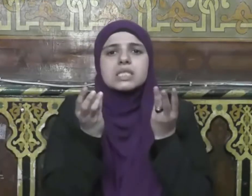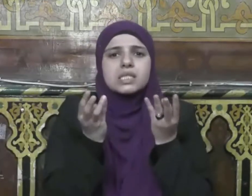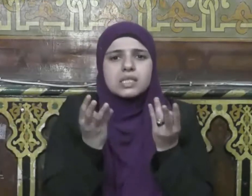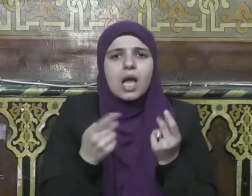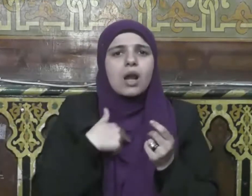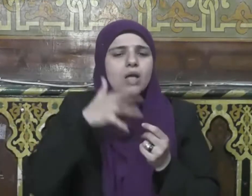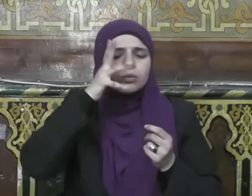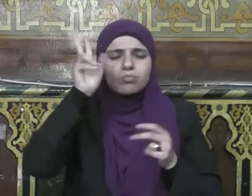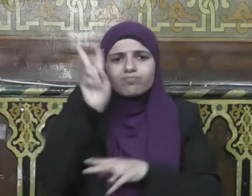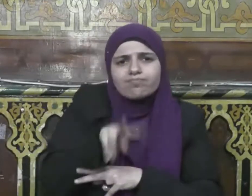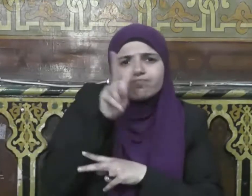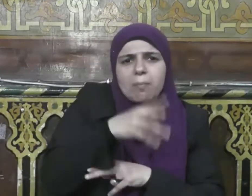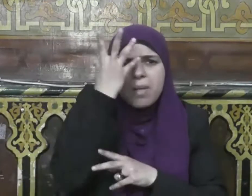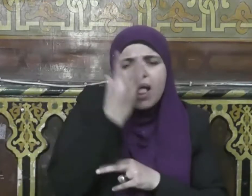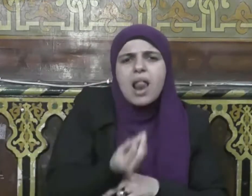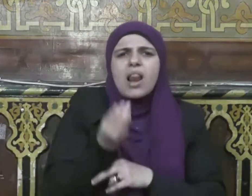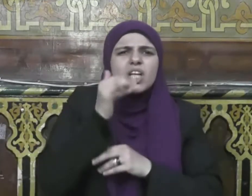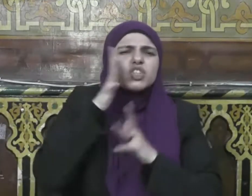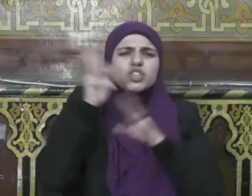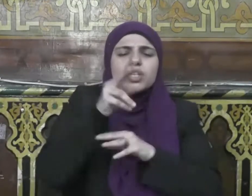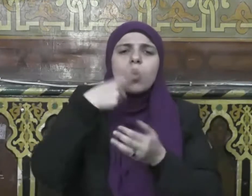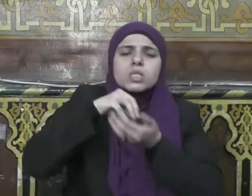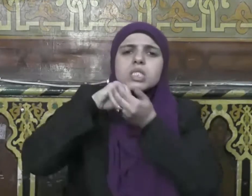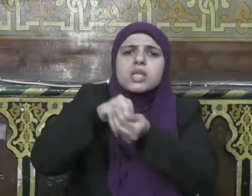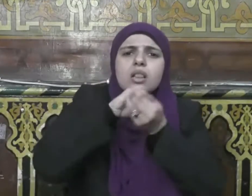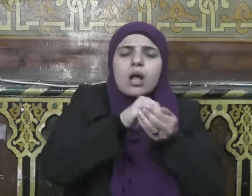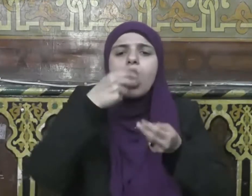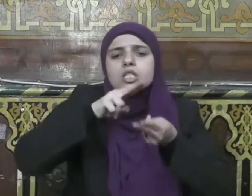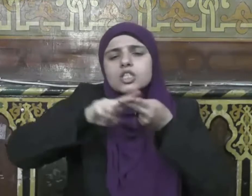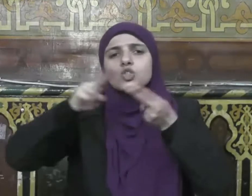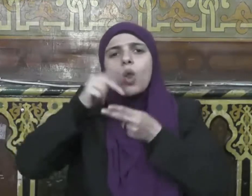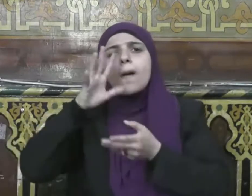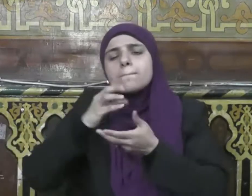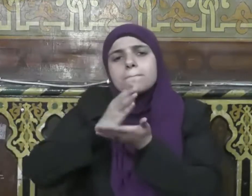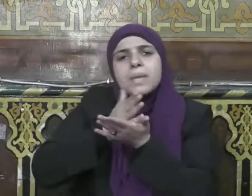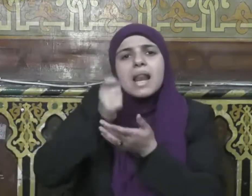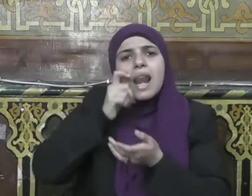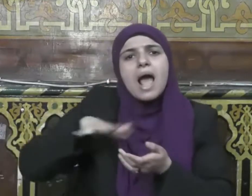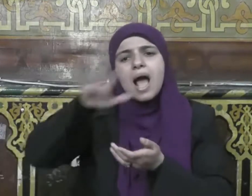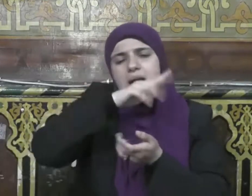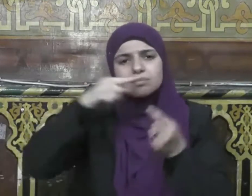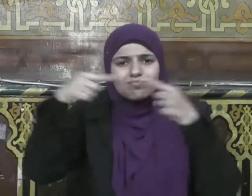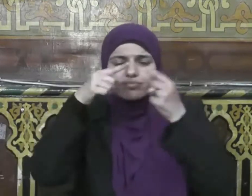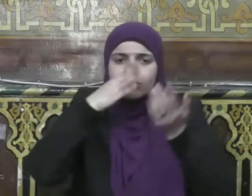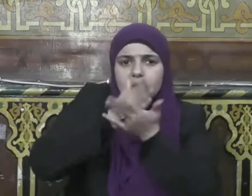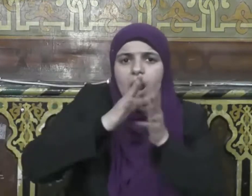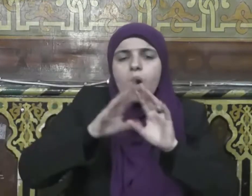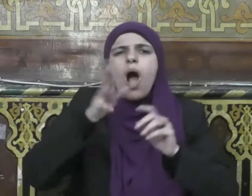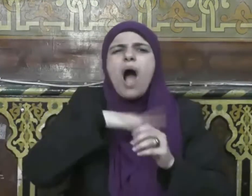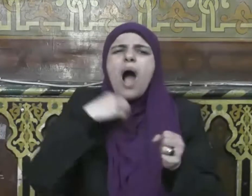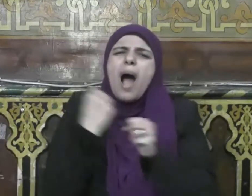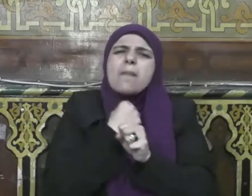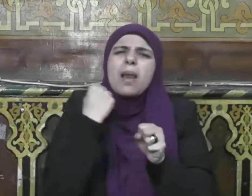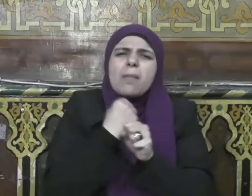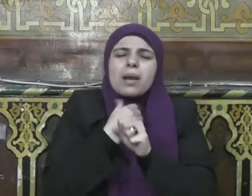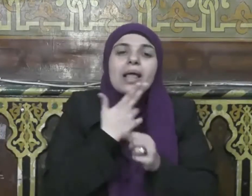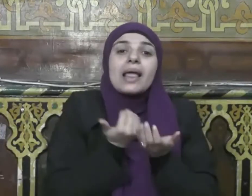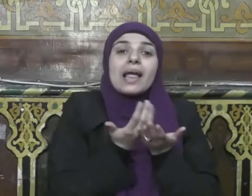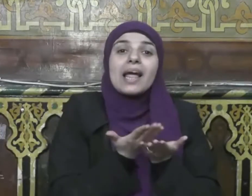وبذل كل خير فيه مصلحة البلاد والعباد وذلك من الإحسان